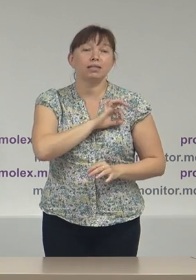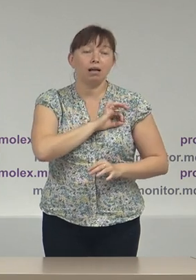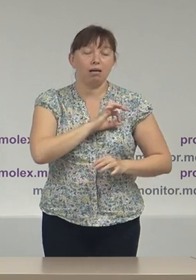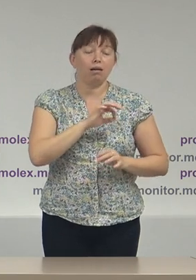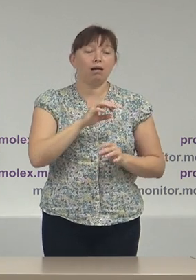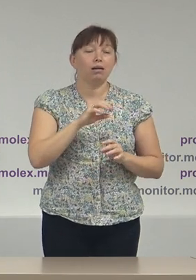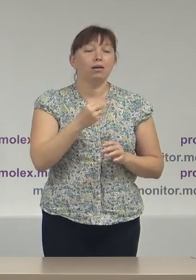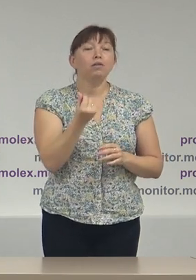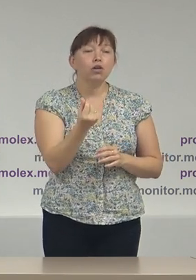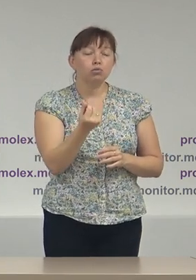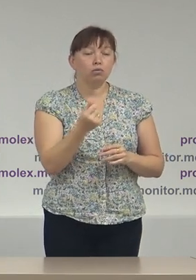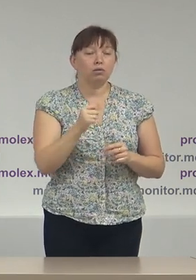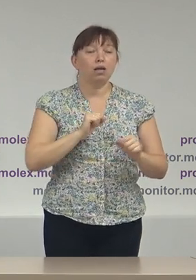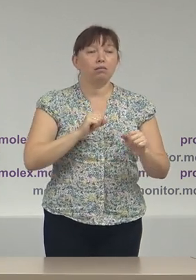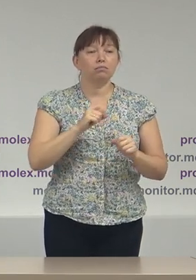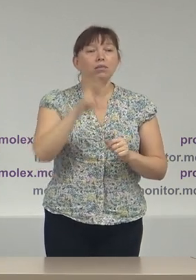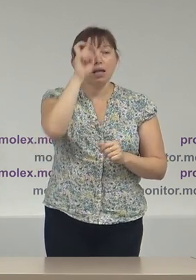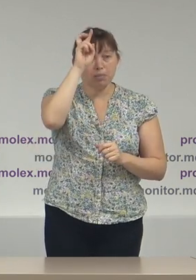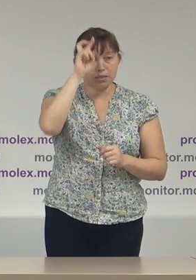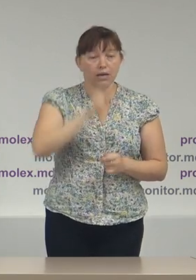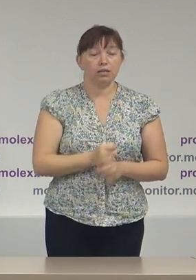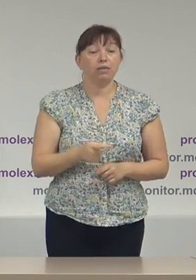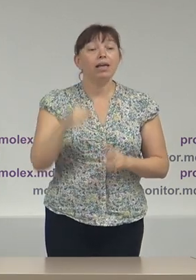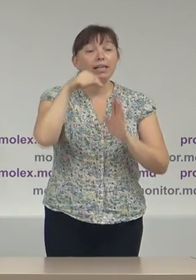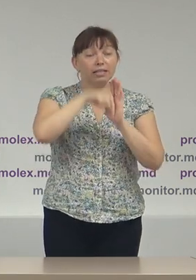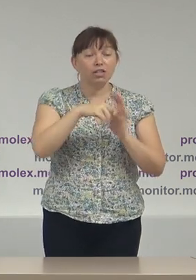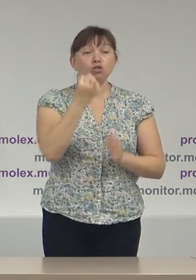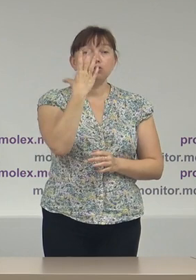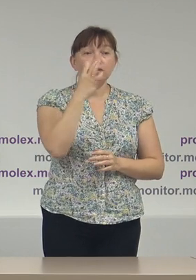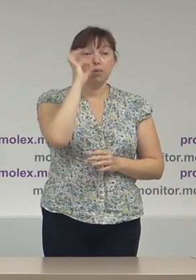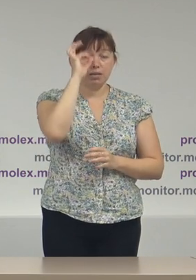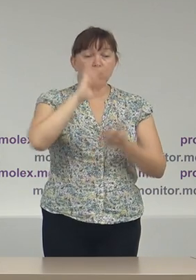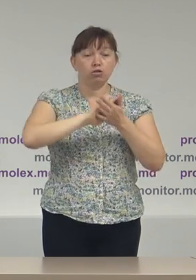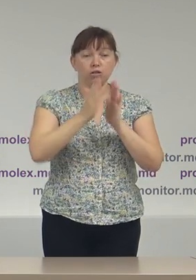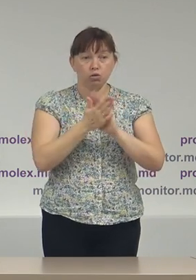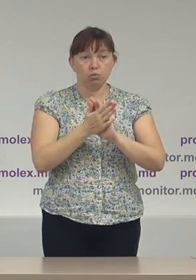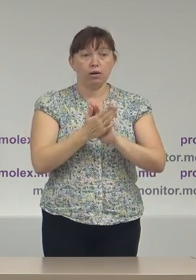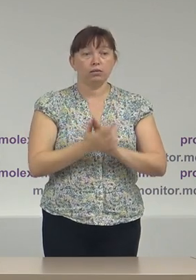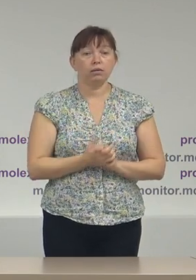administrative. Din ele, 15 situații